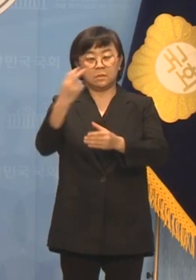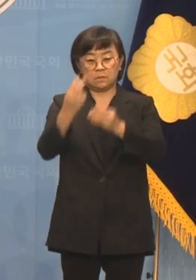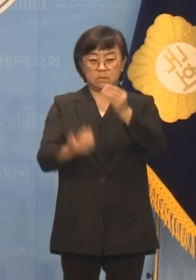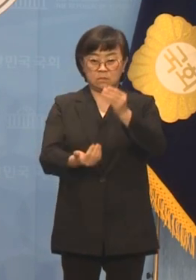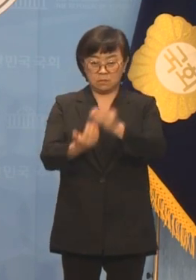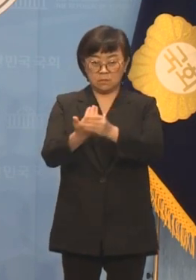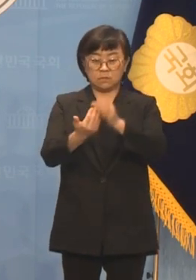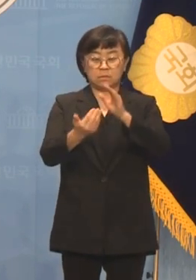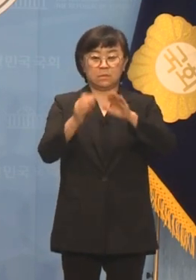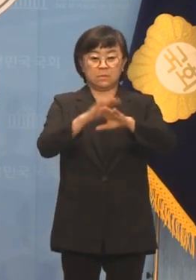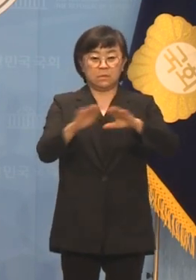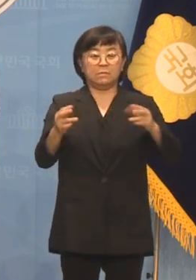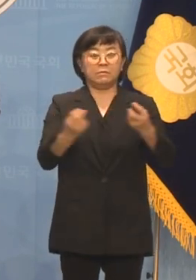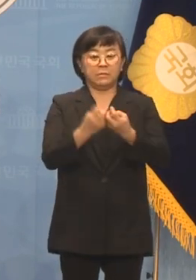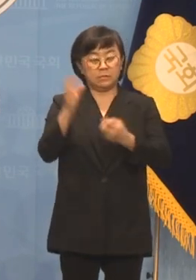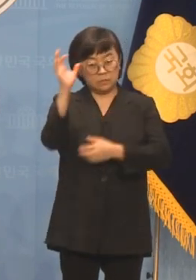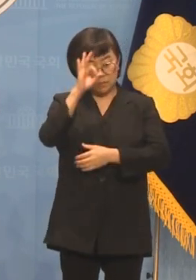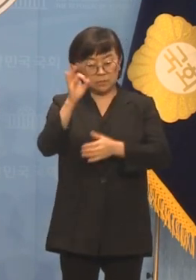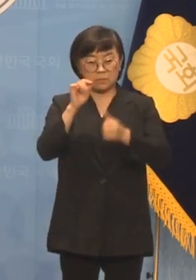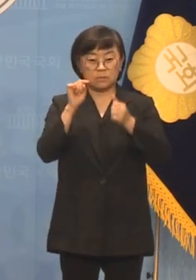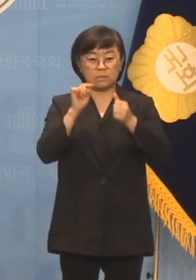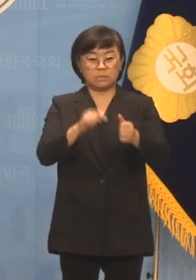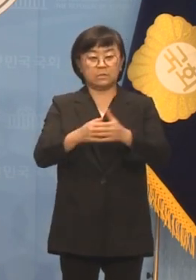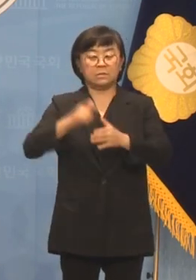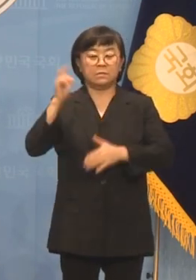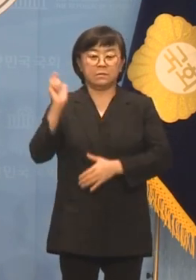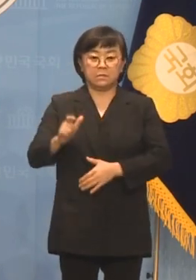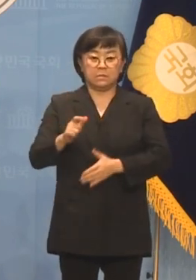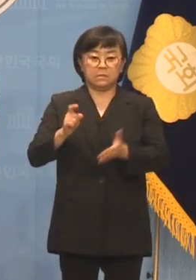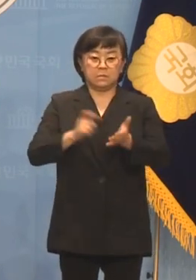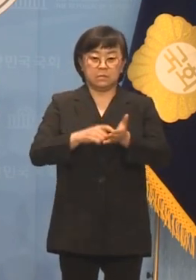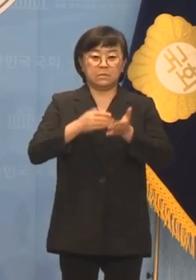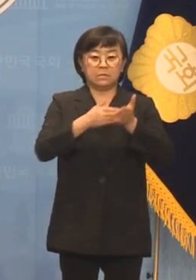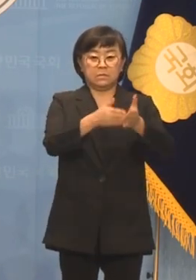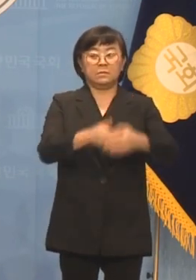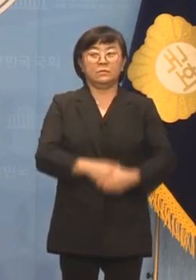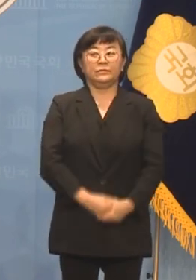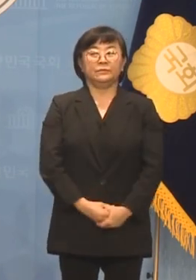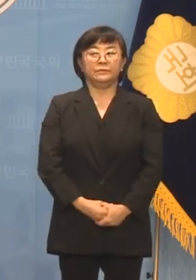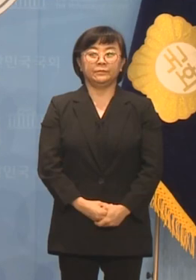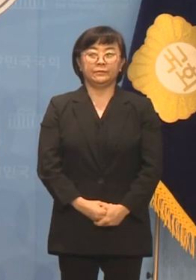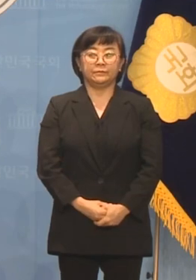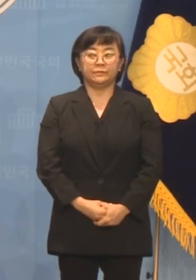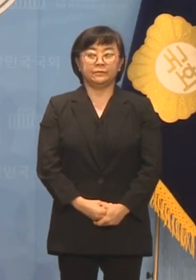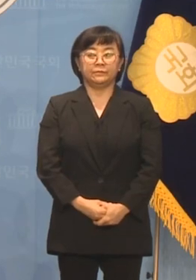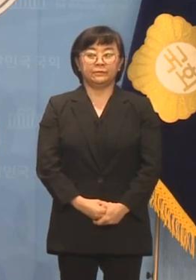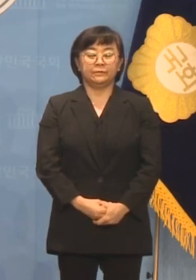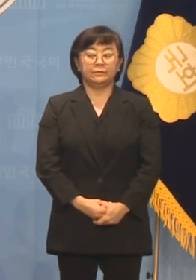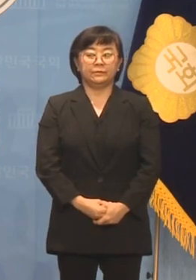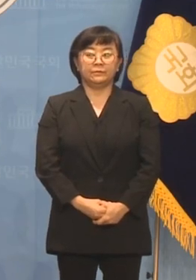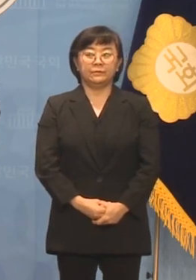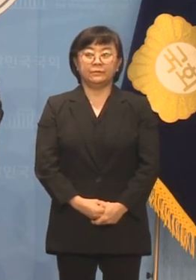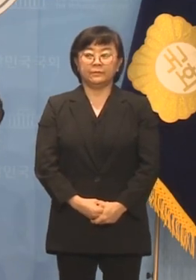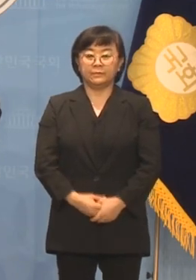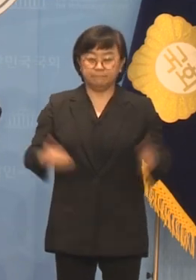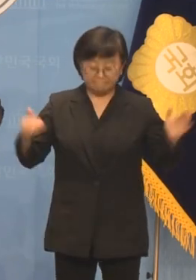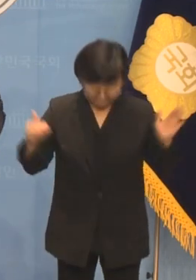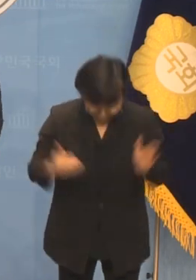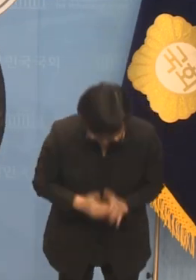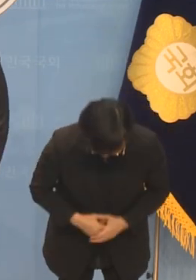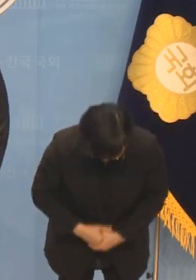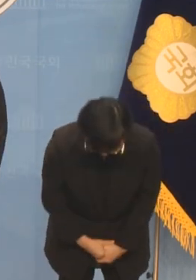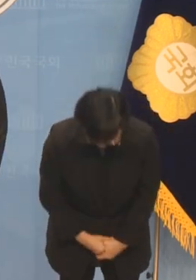대책을 마련할 것을 강력히 촉구합니다. 이상입니다.